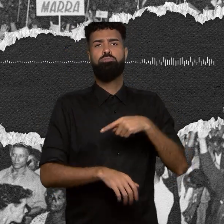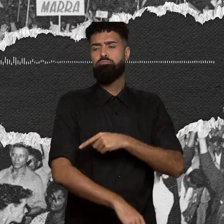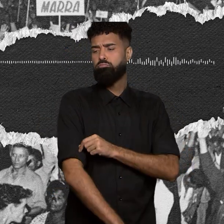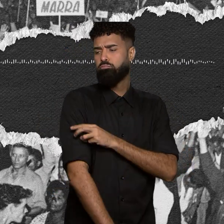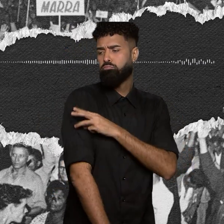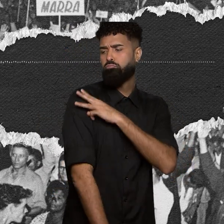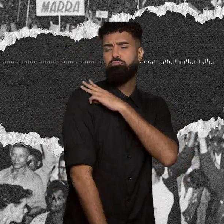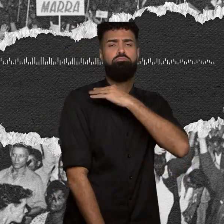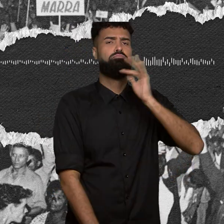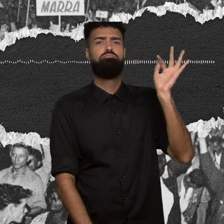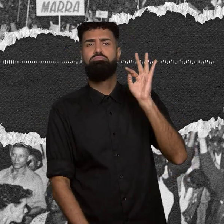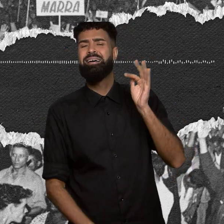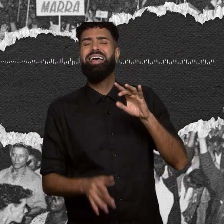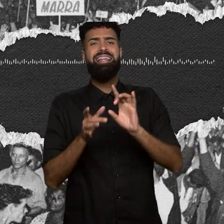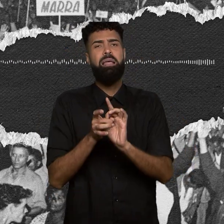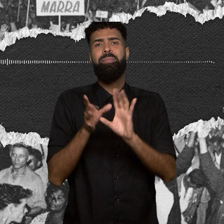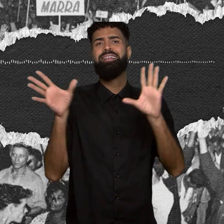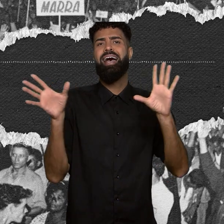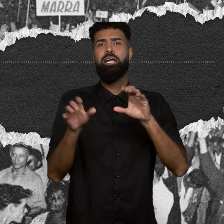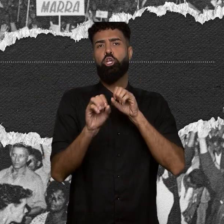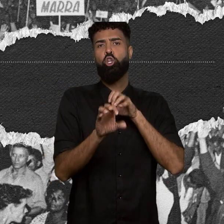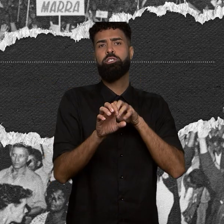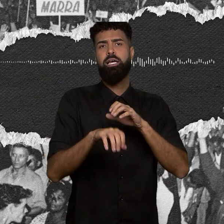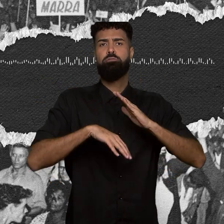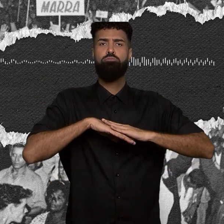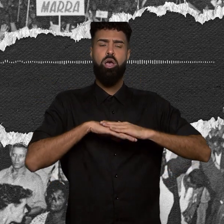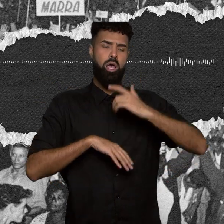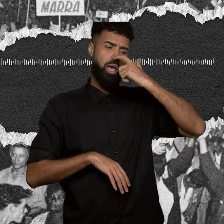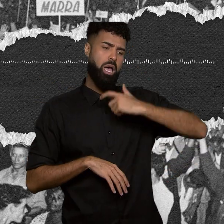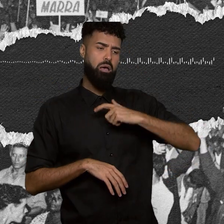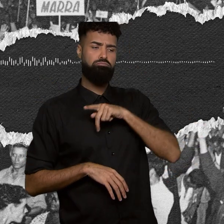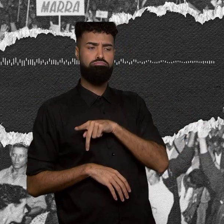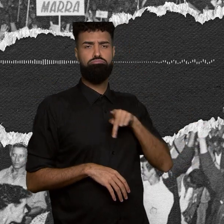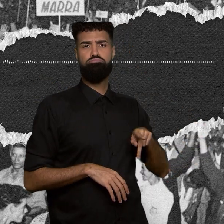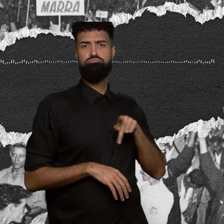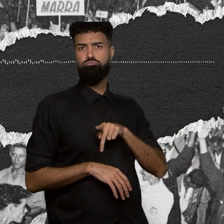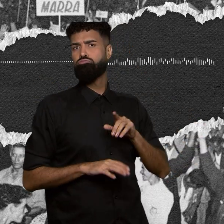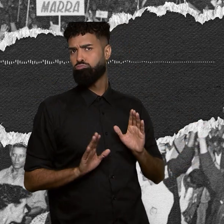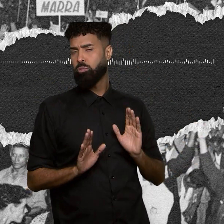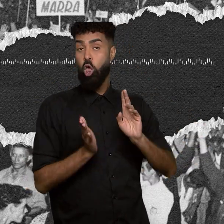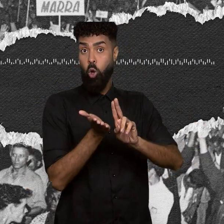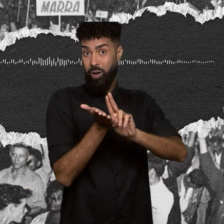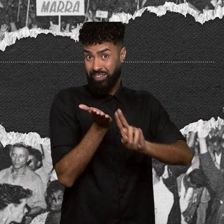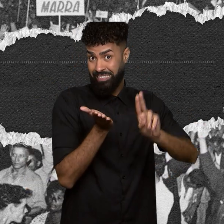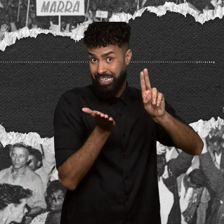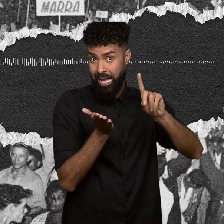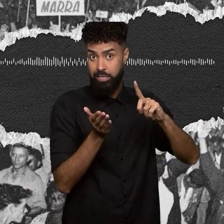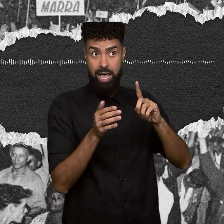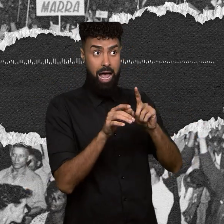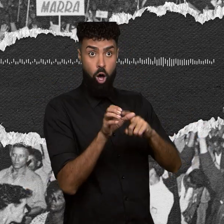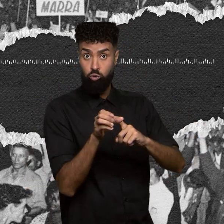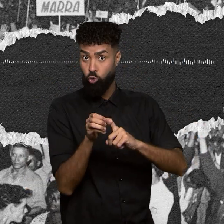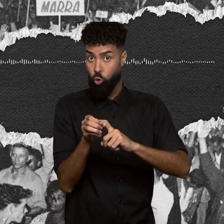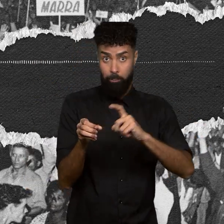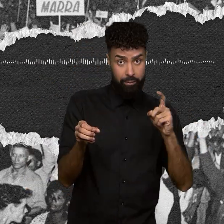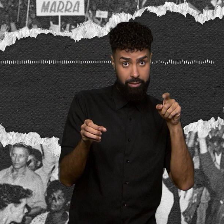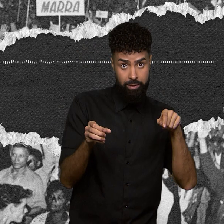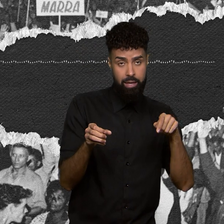liberdade docente no exercício do magistério. As universidades, no exercício de sua autonomia, caberá regulamentar os